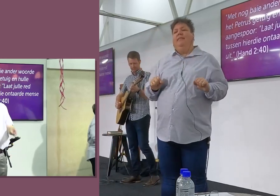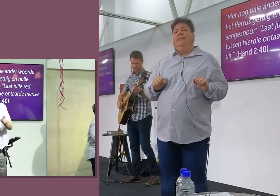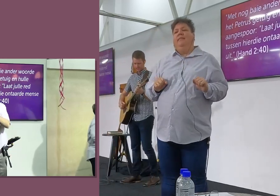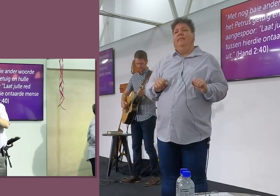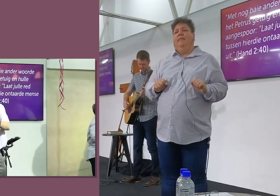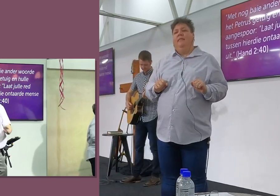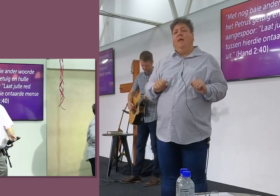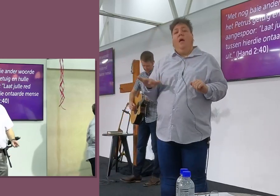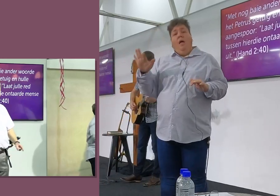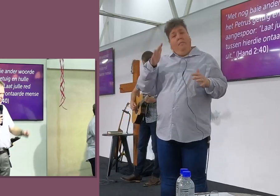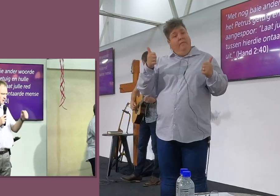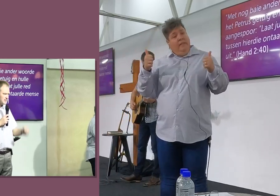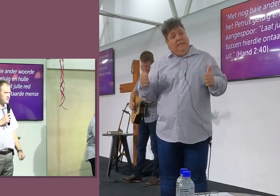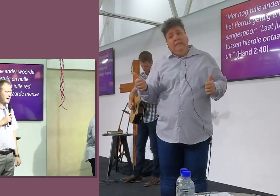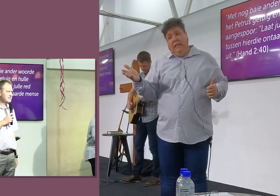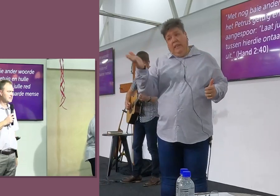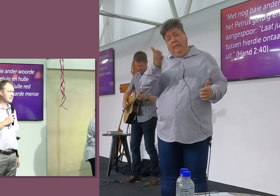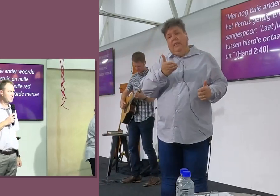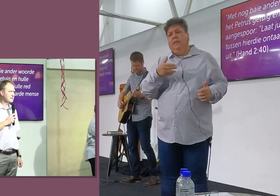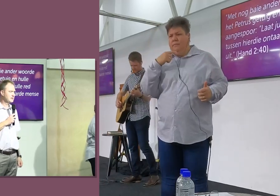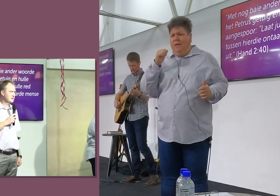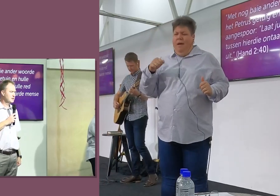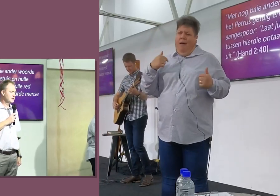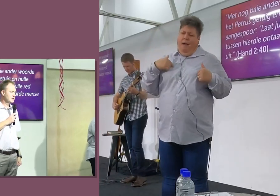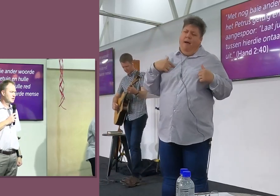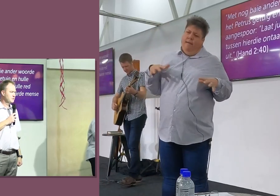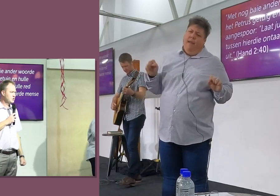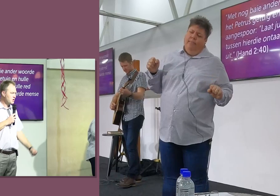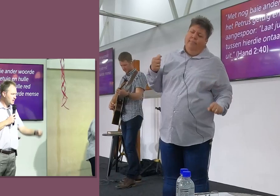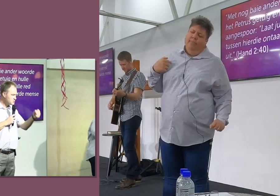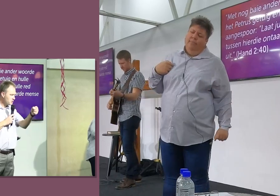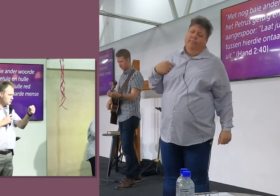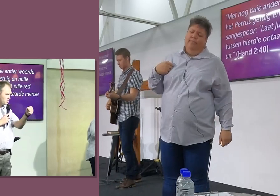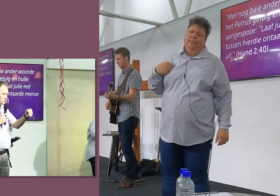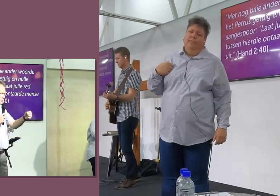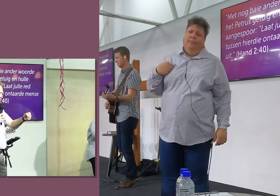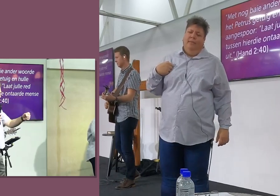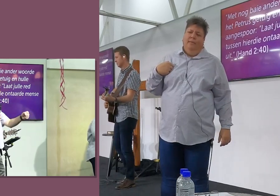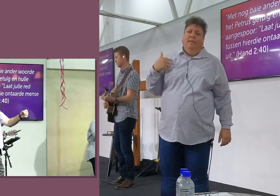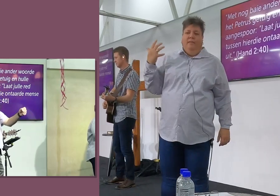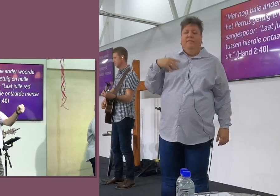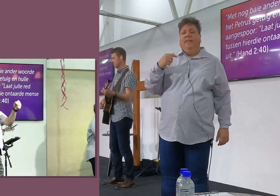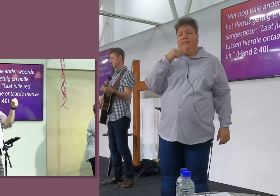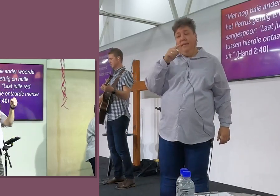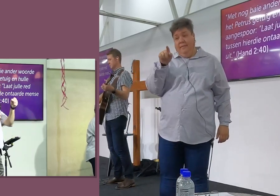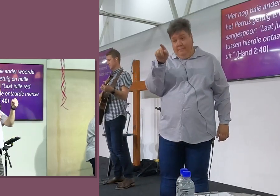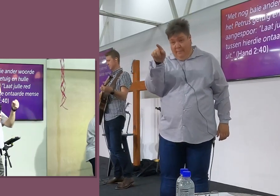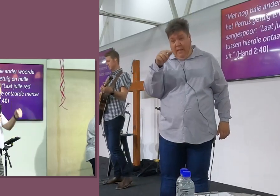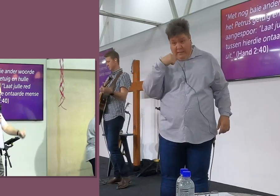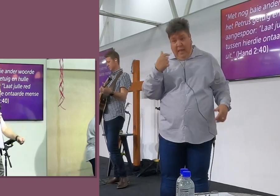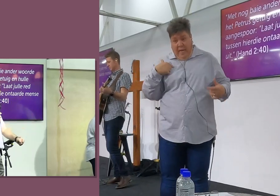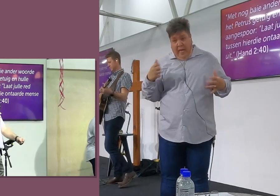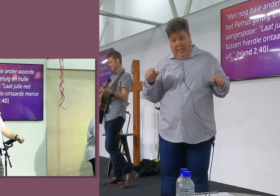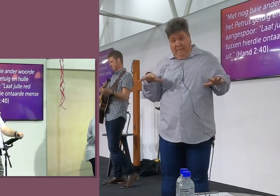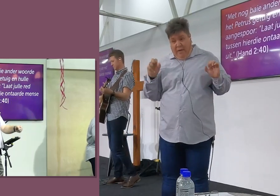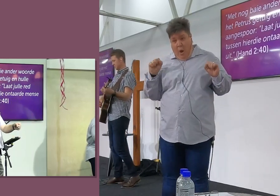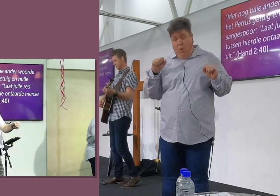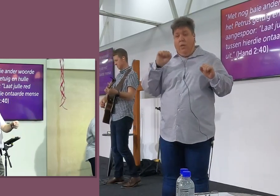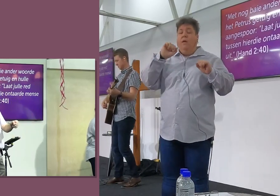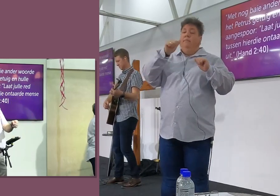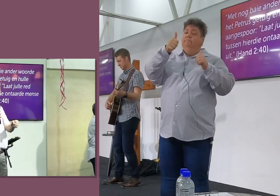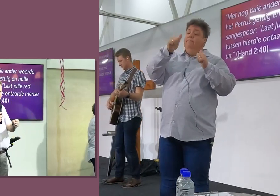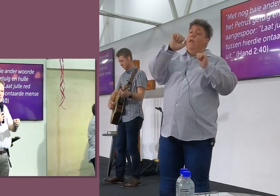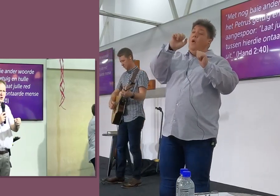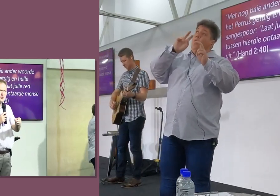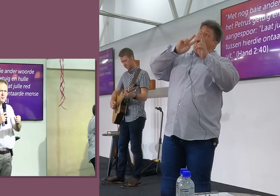Maar vir allemaal van ons wat hier sit en sê, jylle onmak, is werkelijk gereed. Wil ek ook aanspraak maak op jou en op jou verhouding met die Heer en ek wil vir